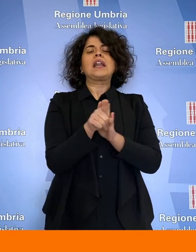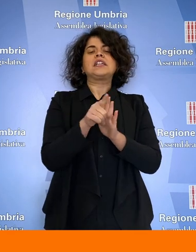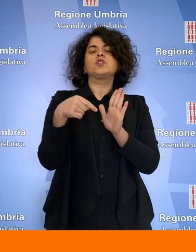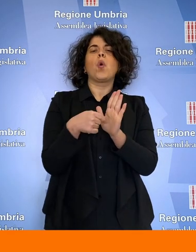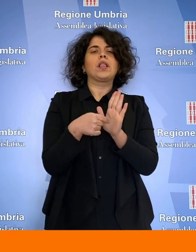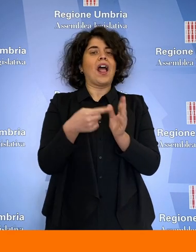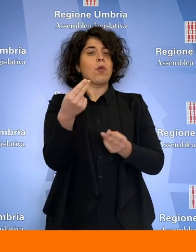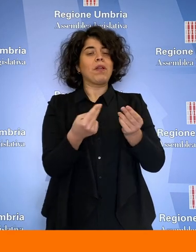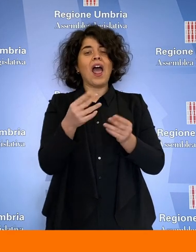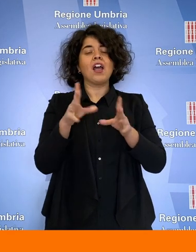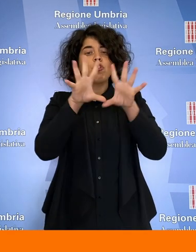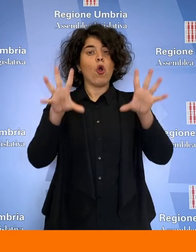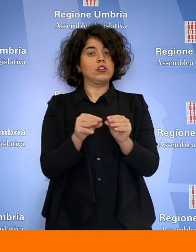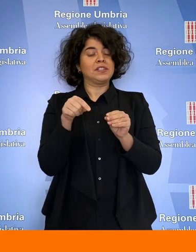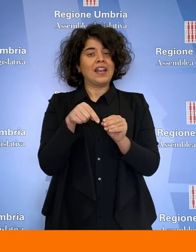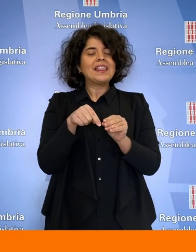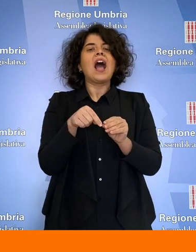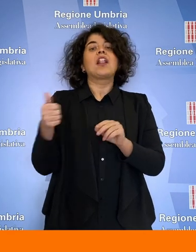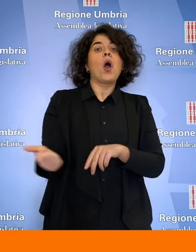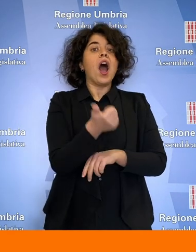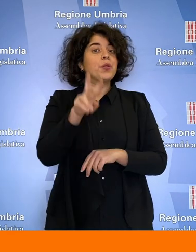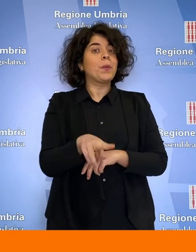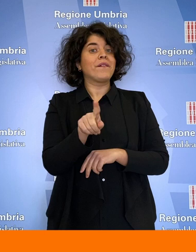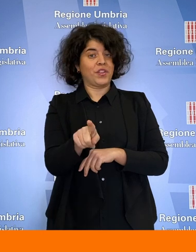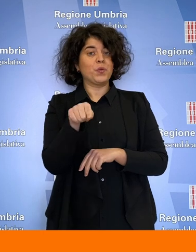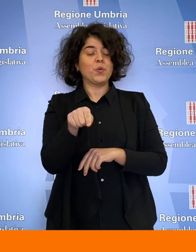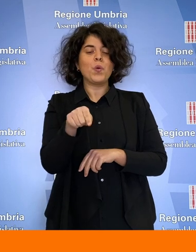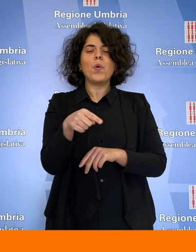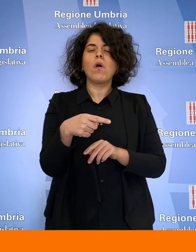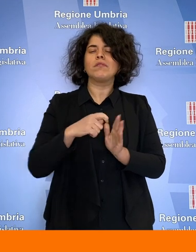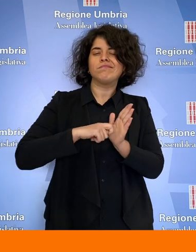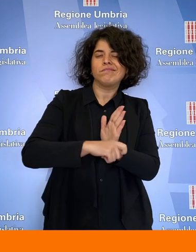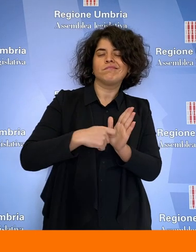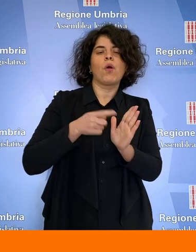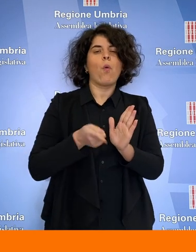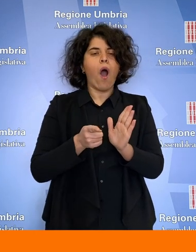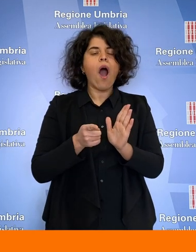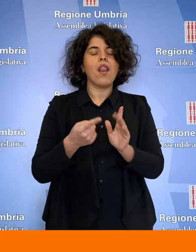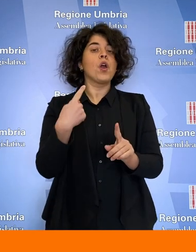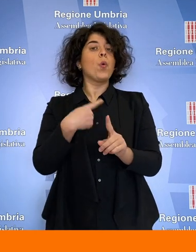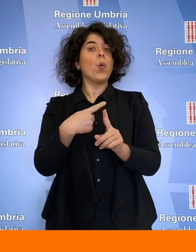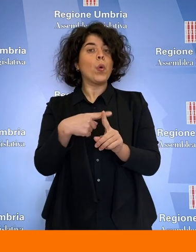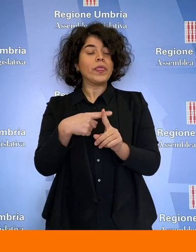consolidato dell'esercizio per l'anno 2021 evidenzia un utile pari a 24